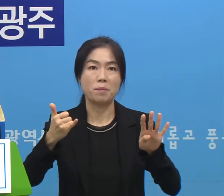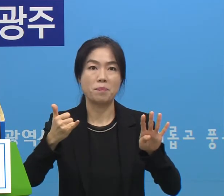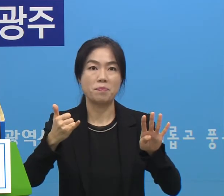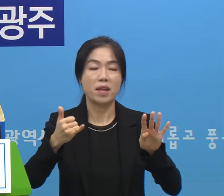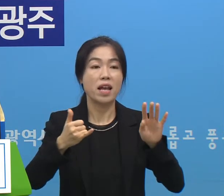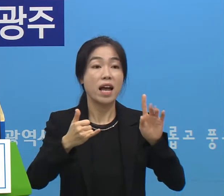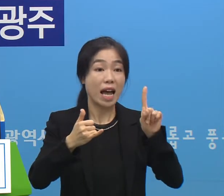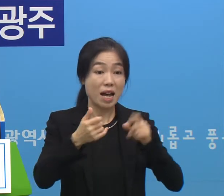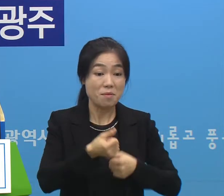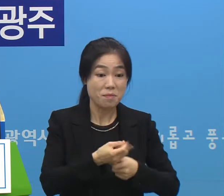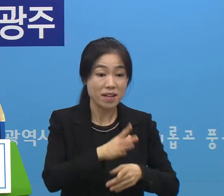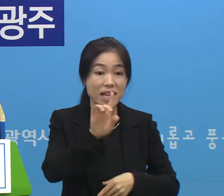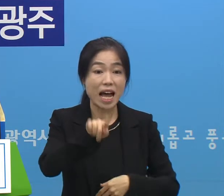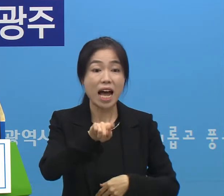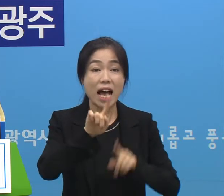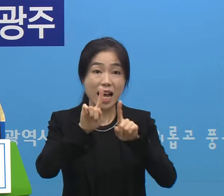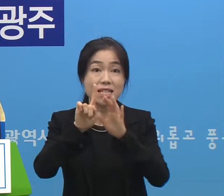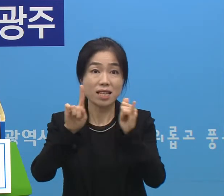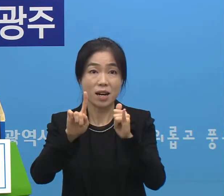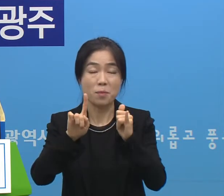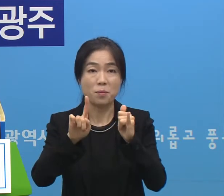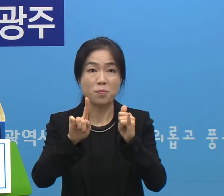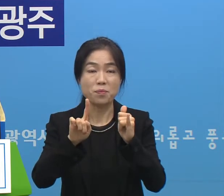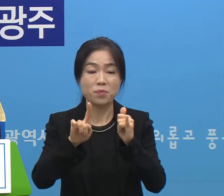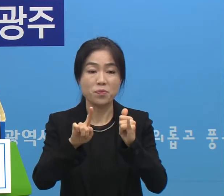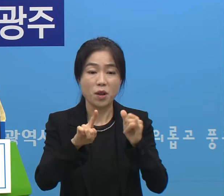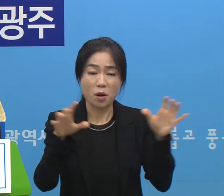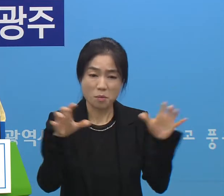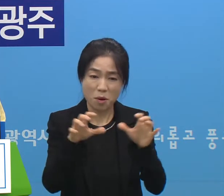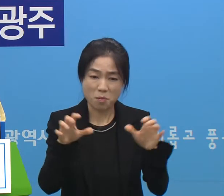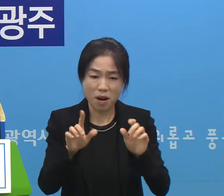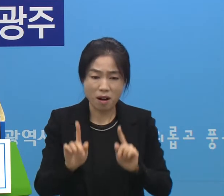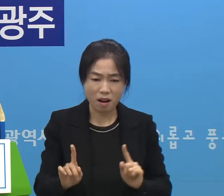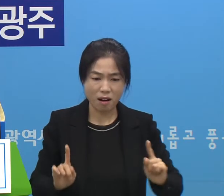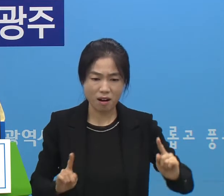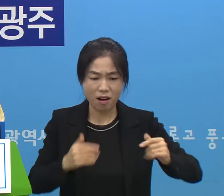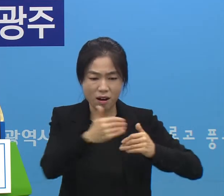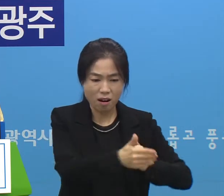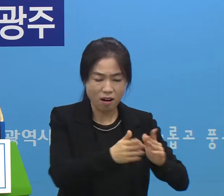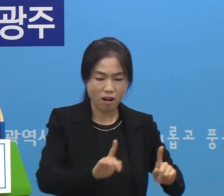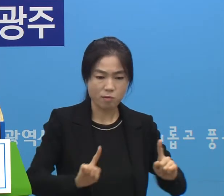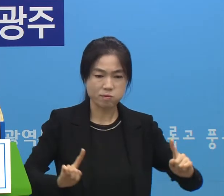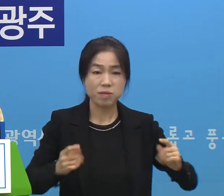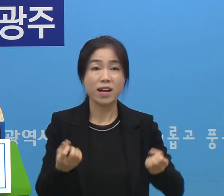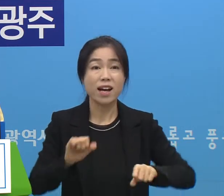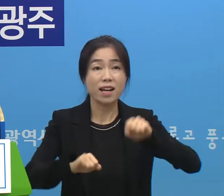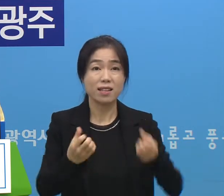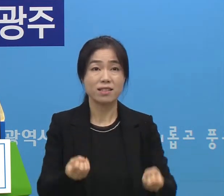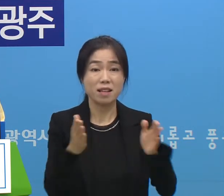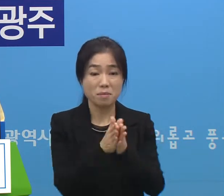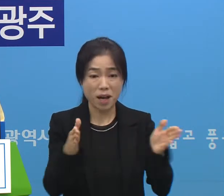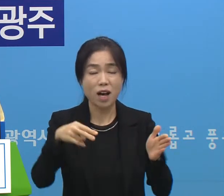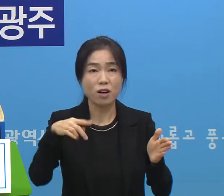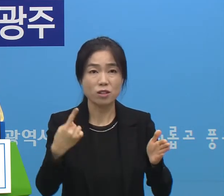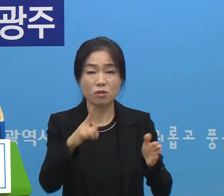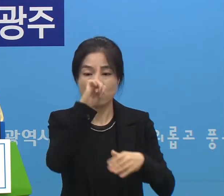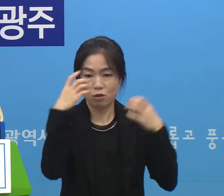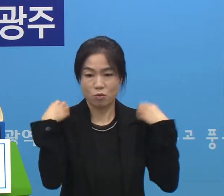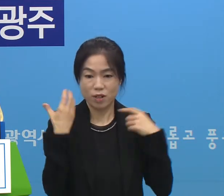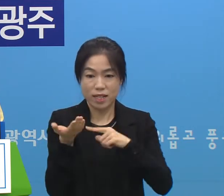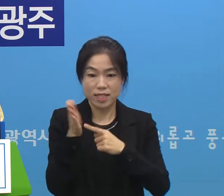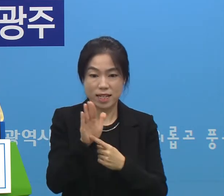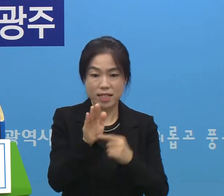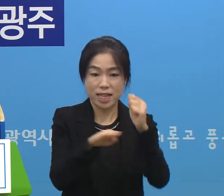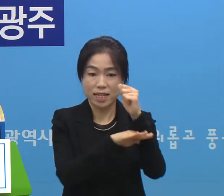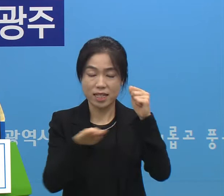한 평당 한 명 정도의 사람들이 모일 수 있도록 그렇게 하고 있습니다 그러니까 행세가 제기가 되더라도 정부가 제시한